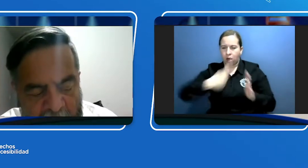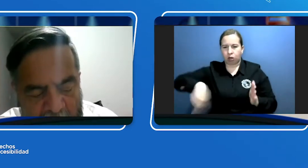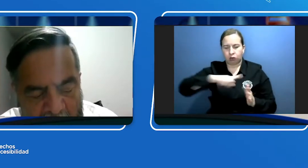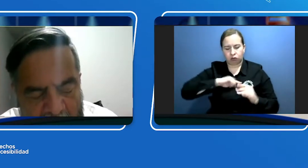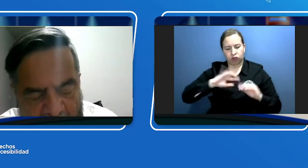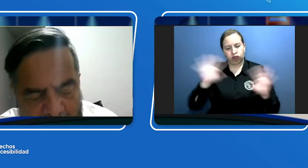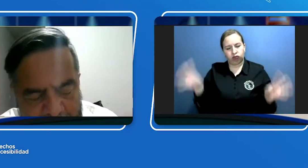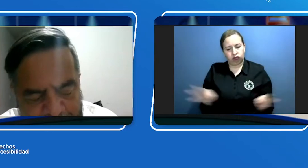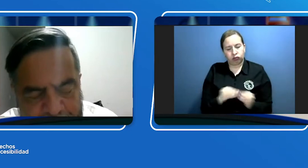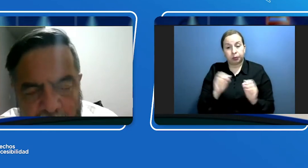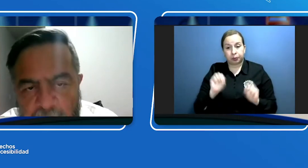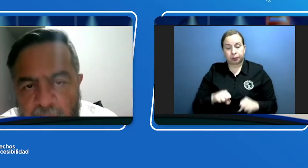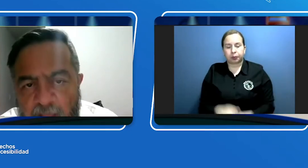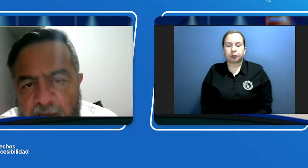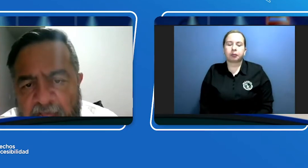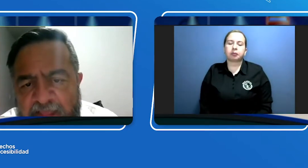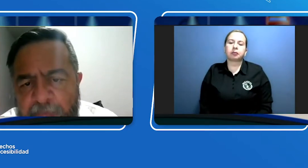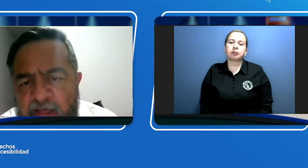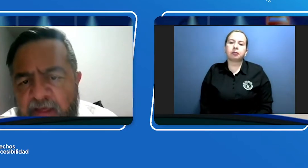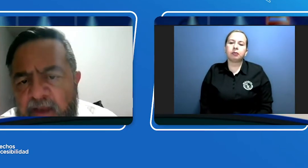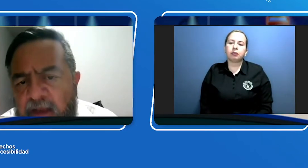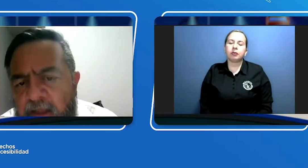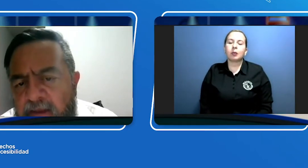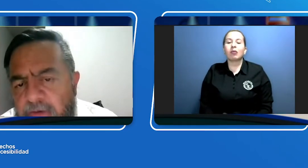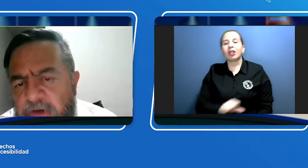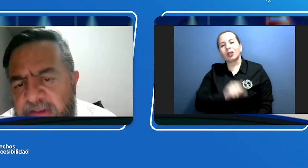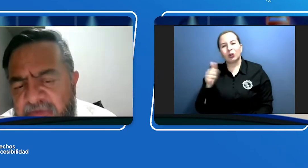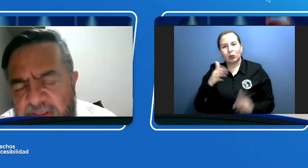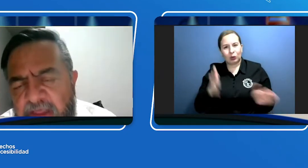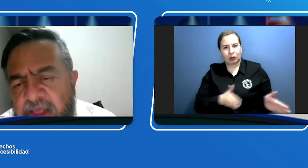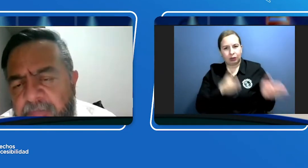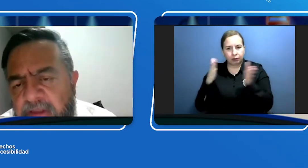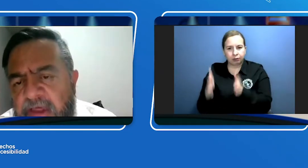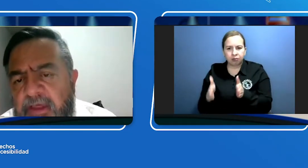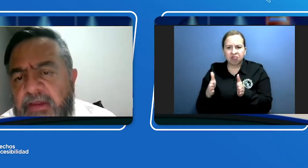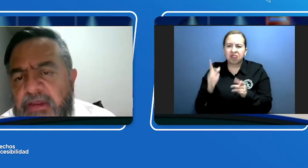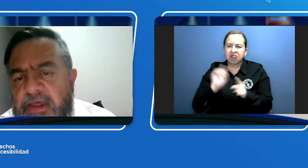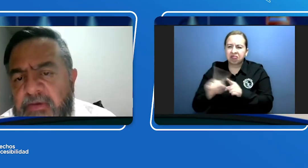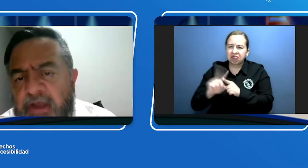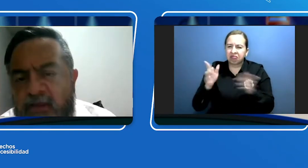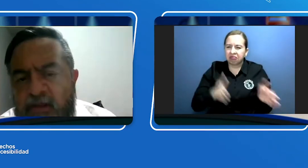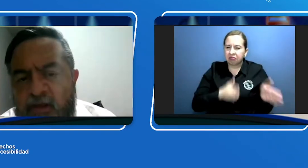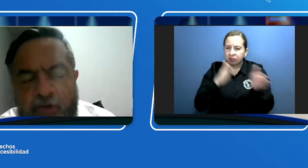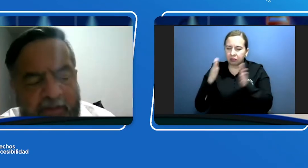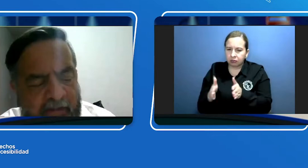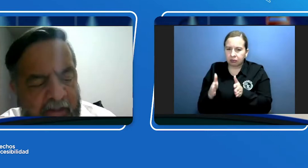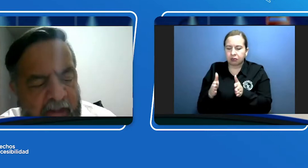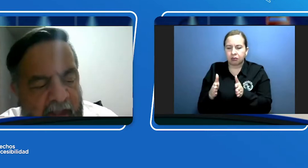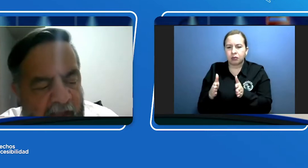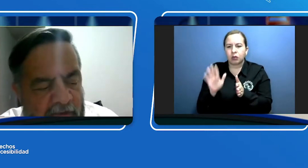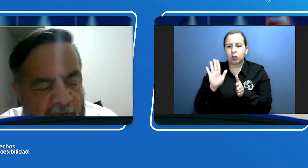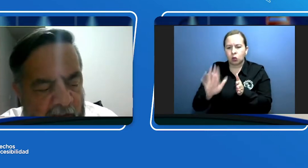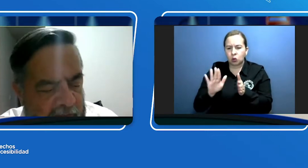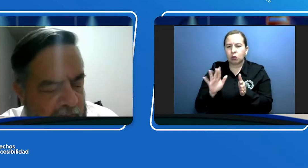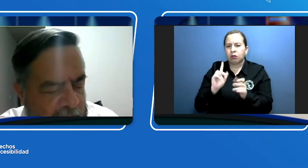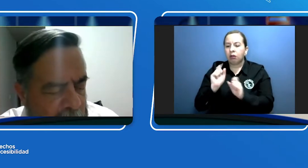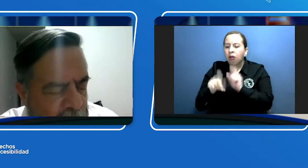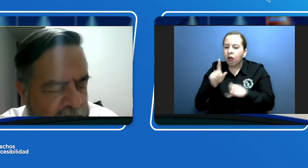La etapa o las diferentes etapas que llevan a estas encuestas, hay una muy